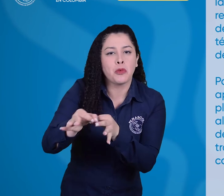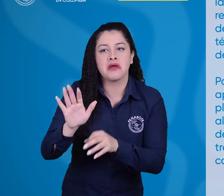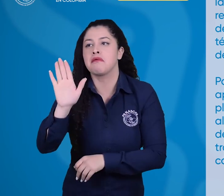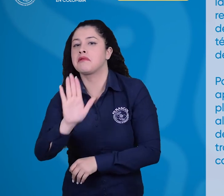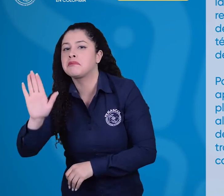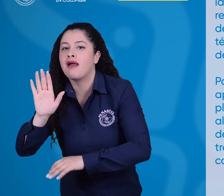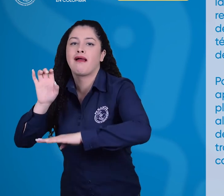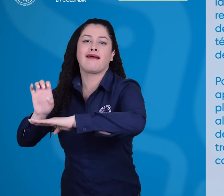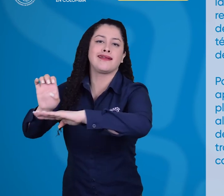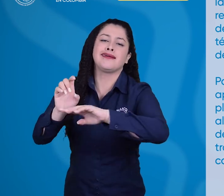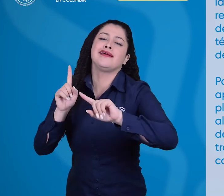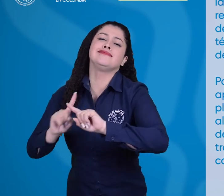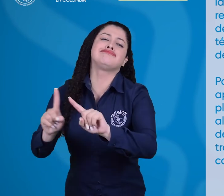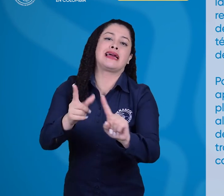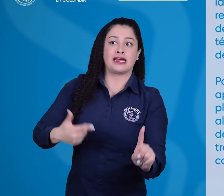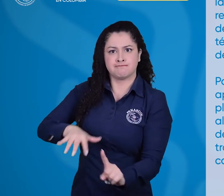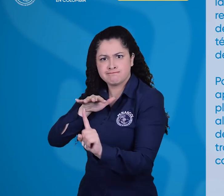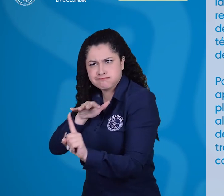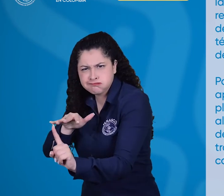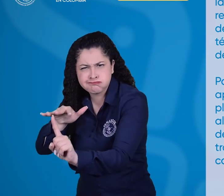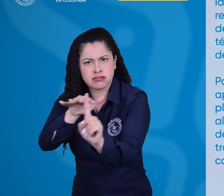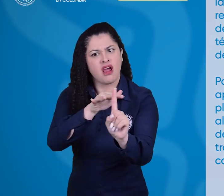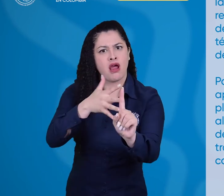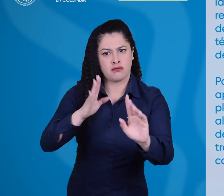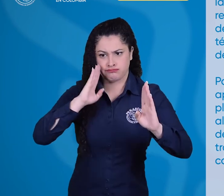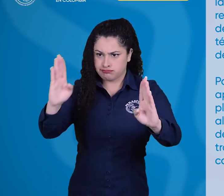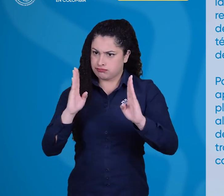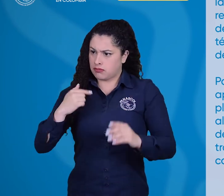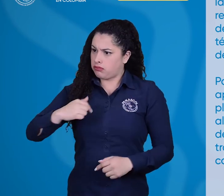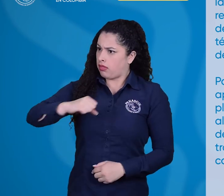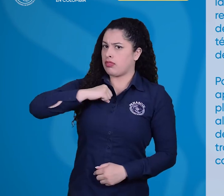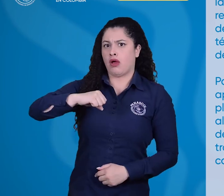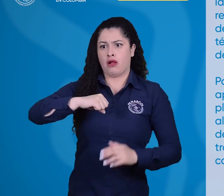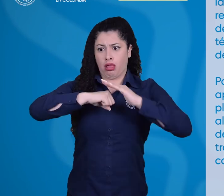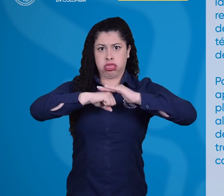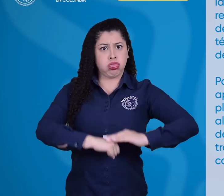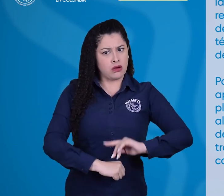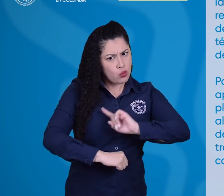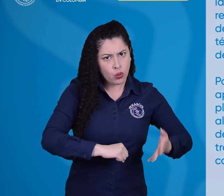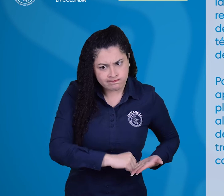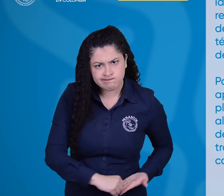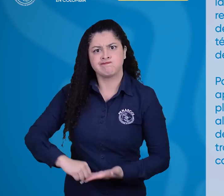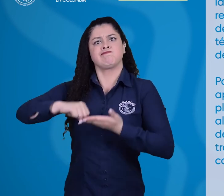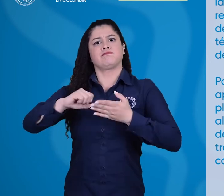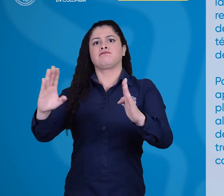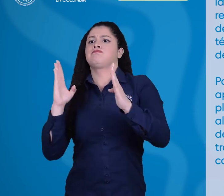en términos de vulneración de derechos fundamentales. Para ello se sugiere el aprovechamiento de